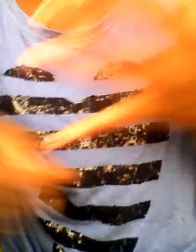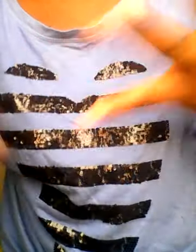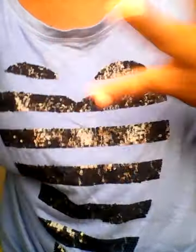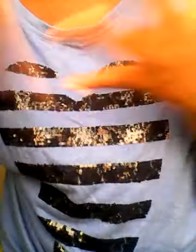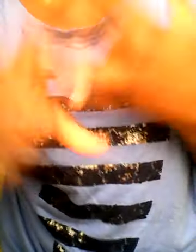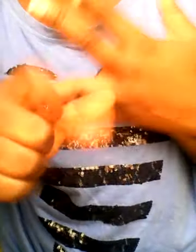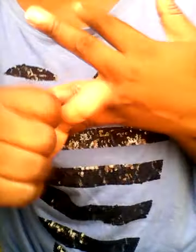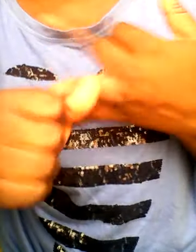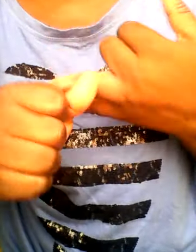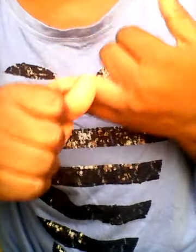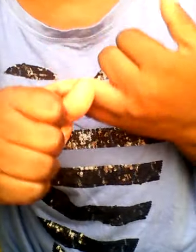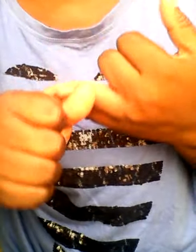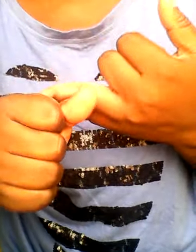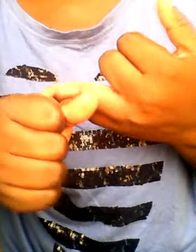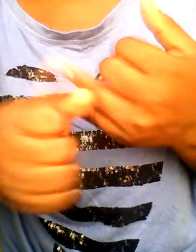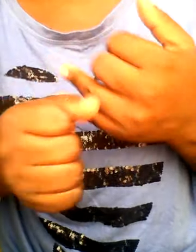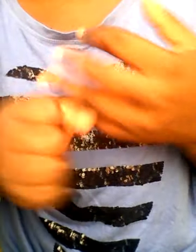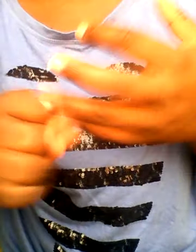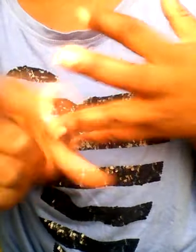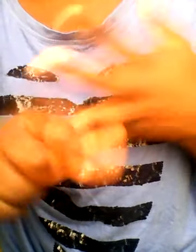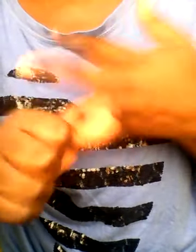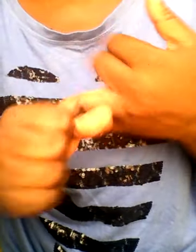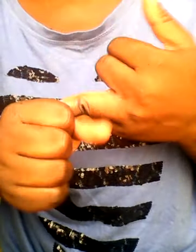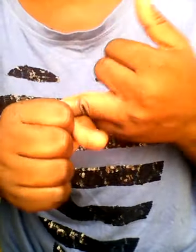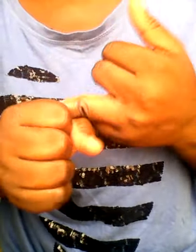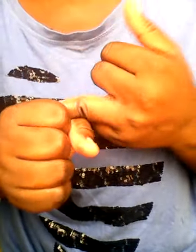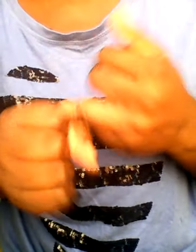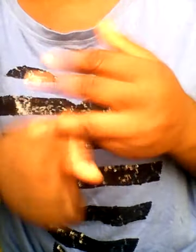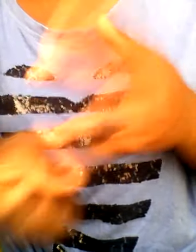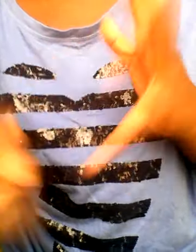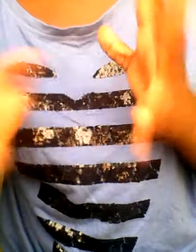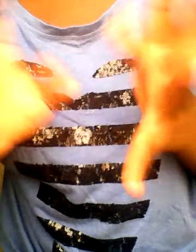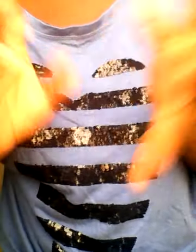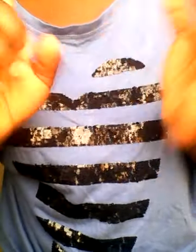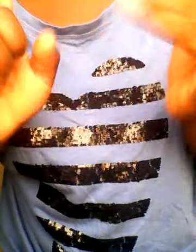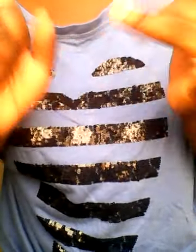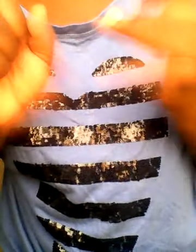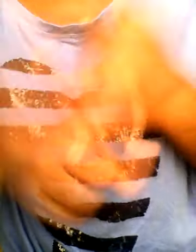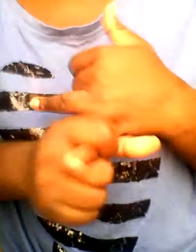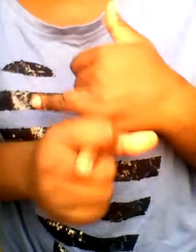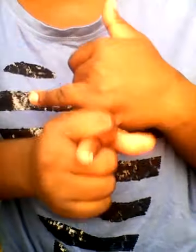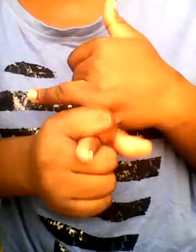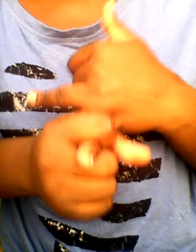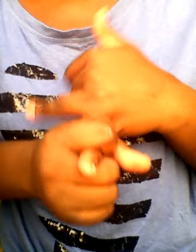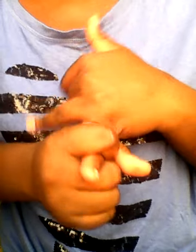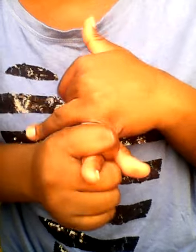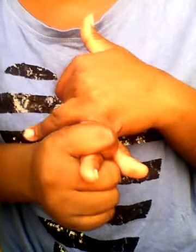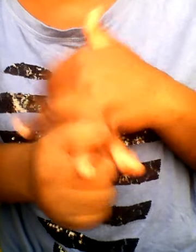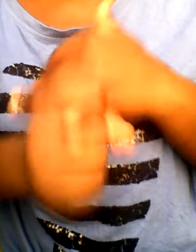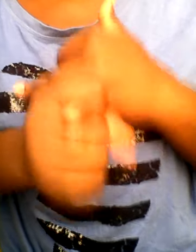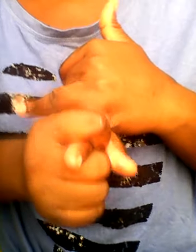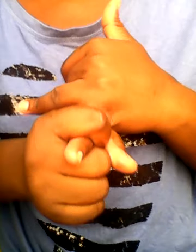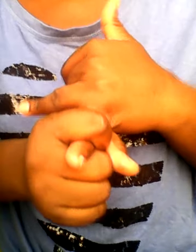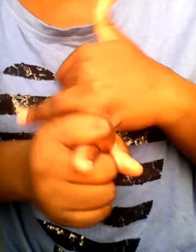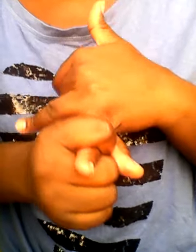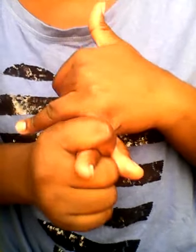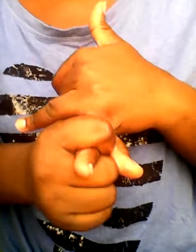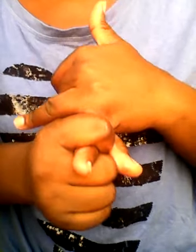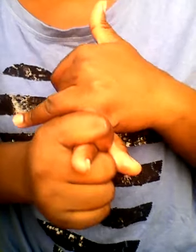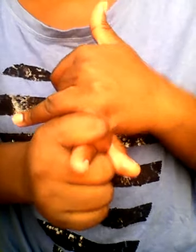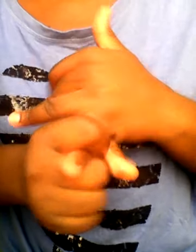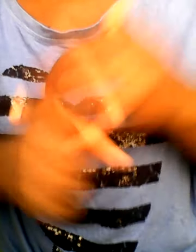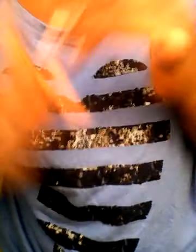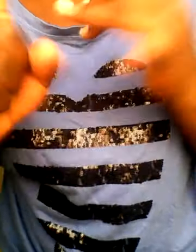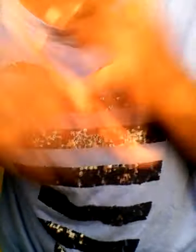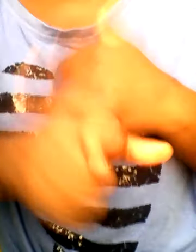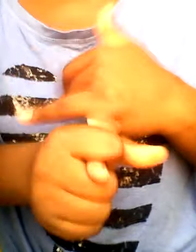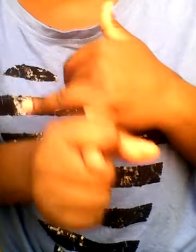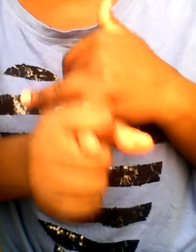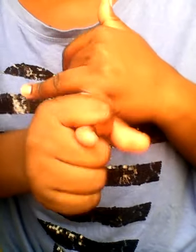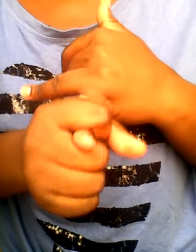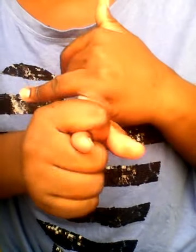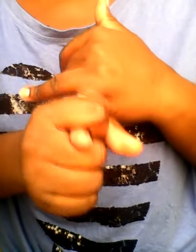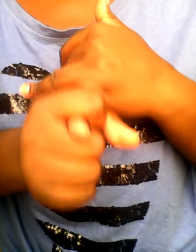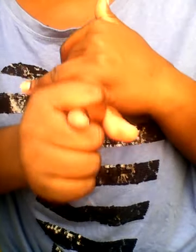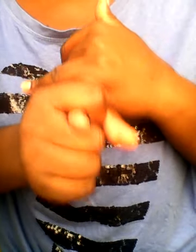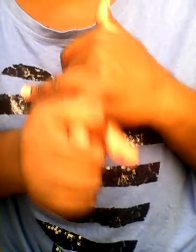chauds arrêtez les savons en boule là optez pour les gels de douche à la l'eau svera et des